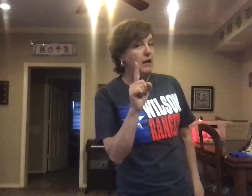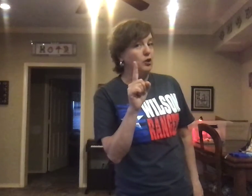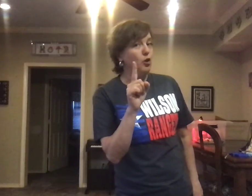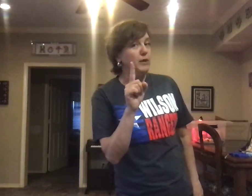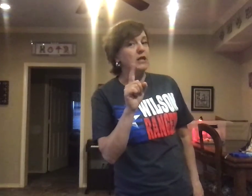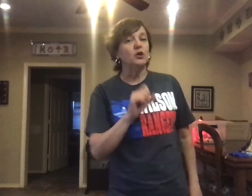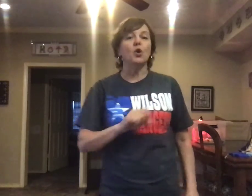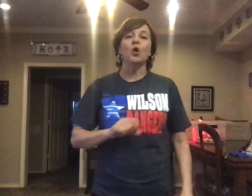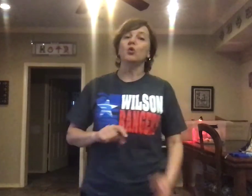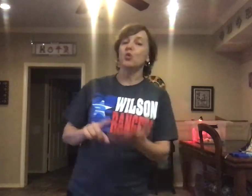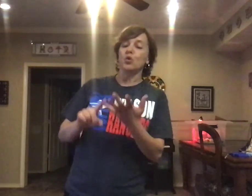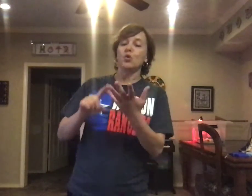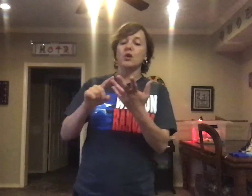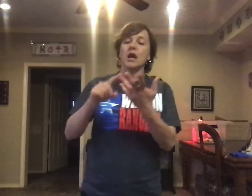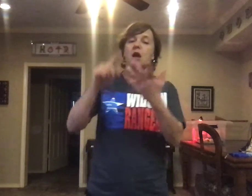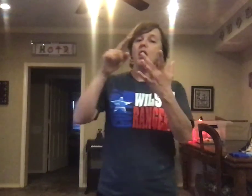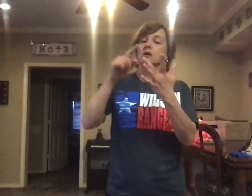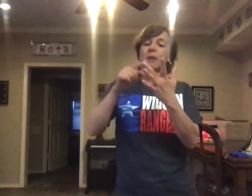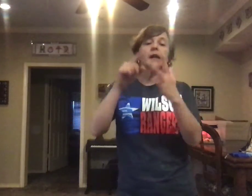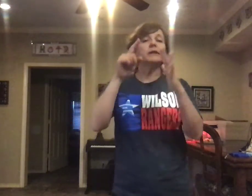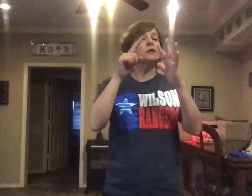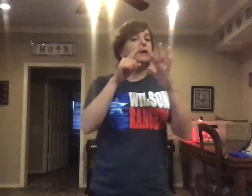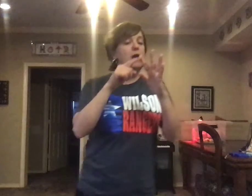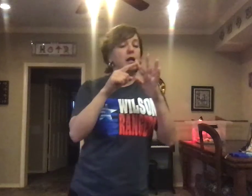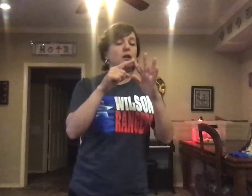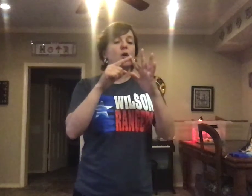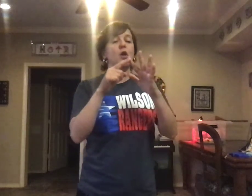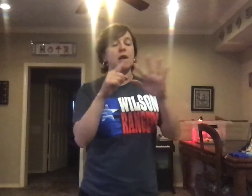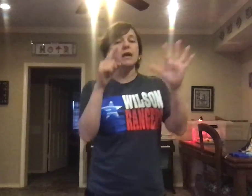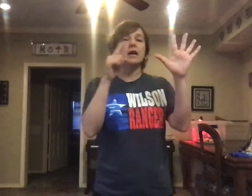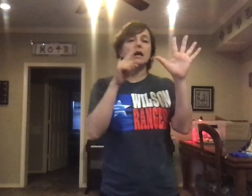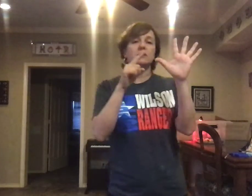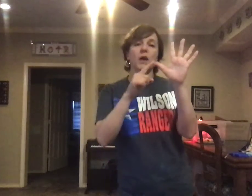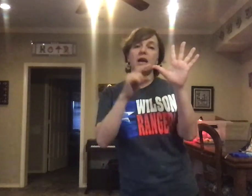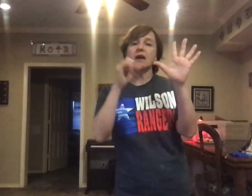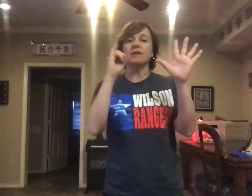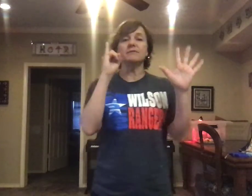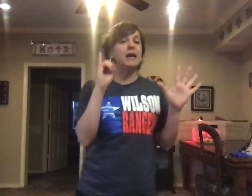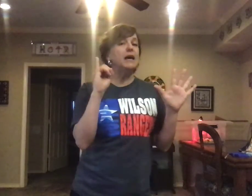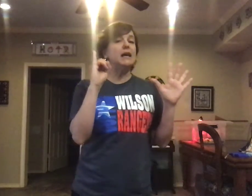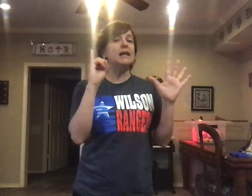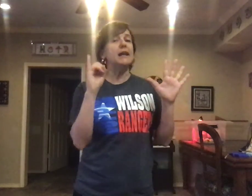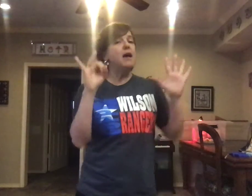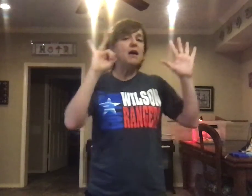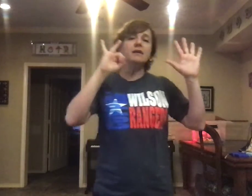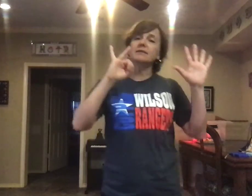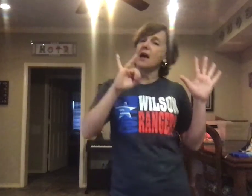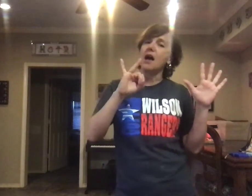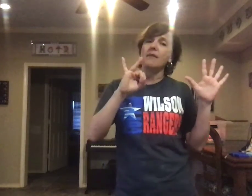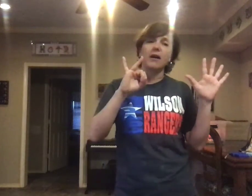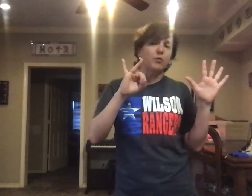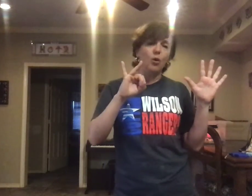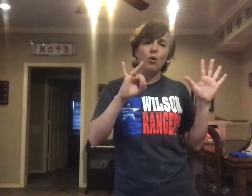Domingo, lunes, martes, miércoles, jueves, viernes, sábado.